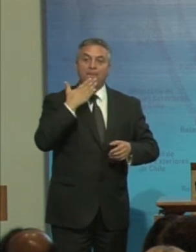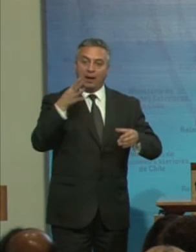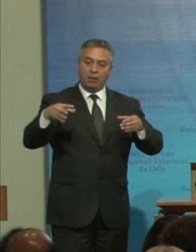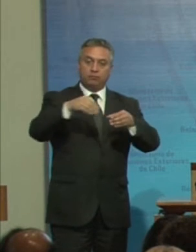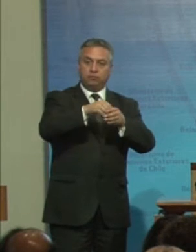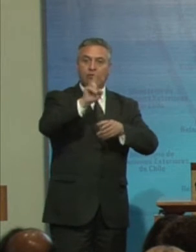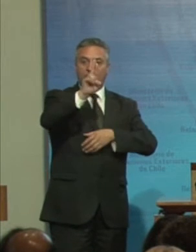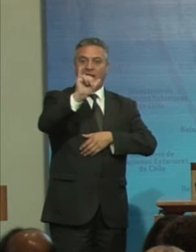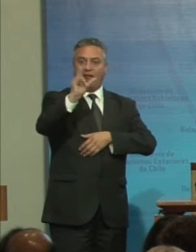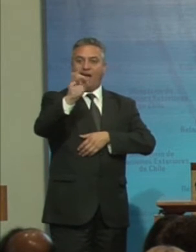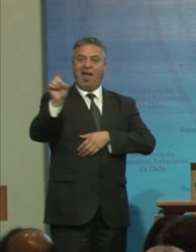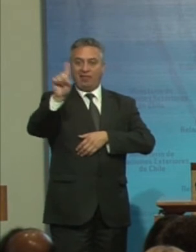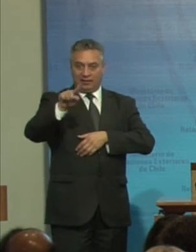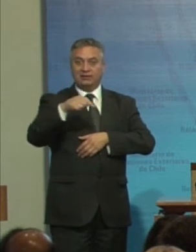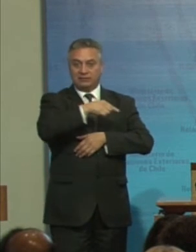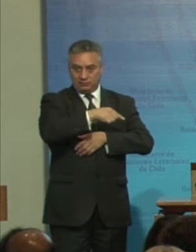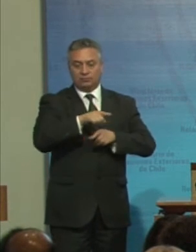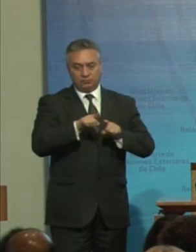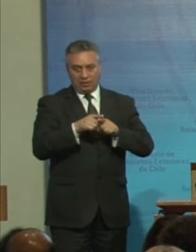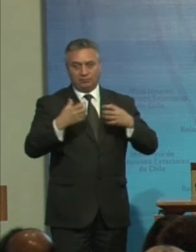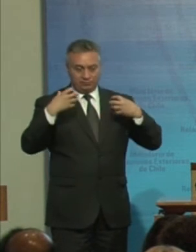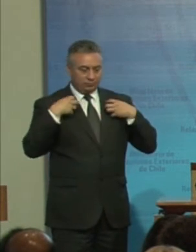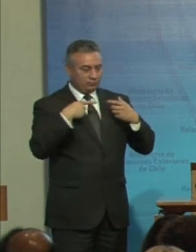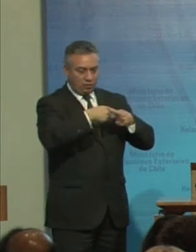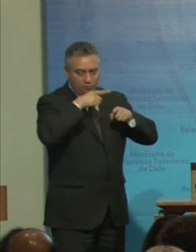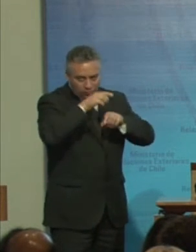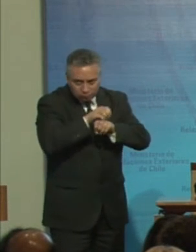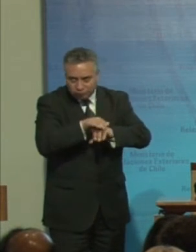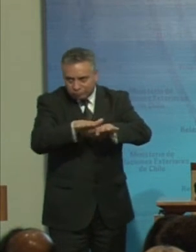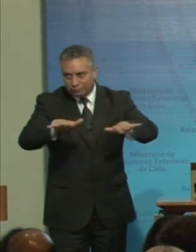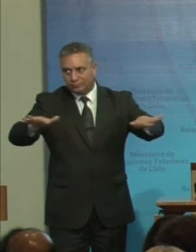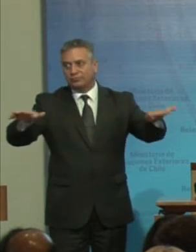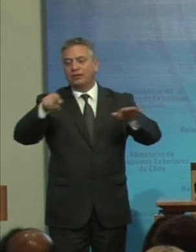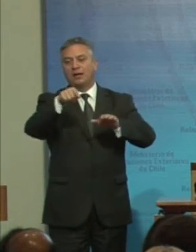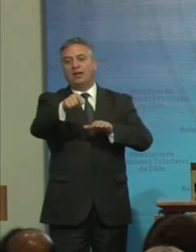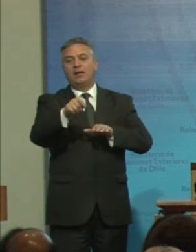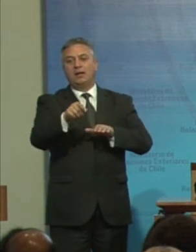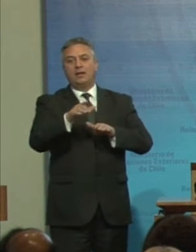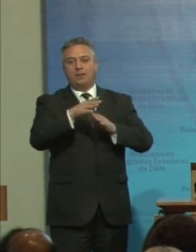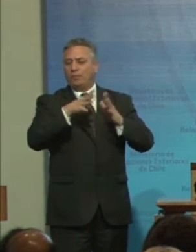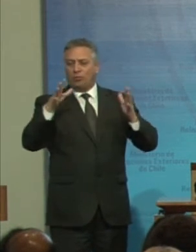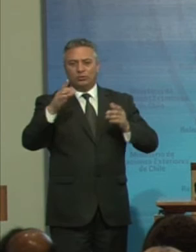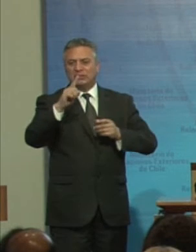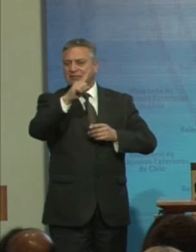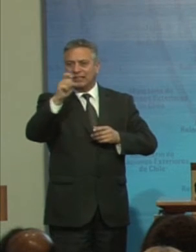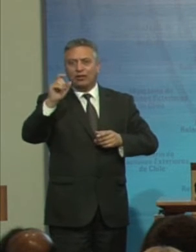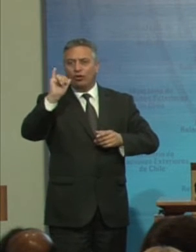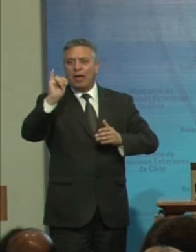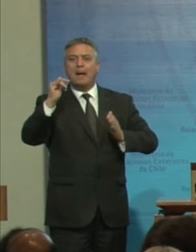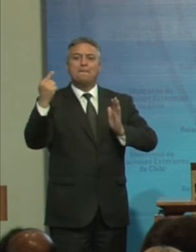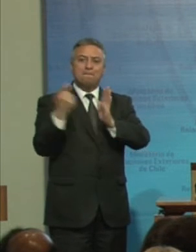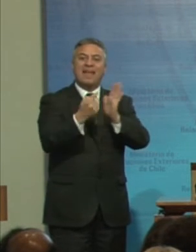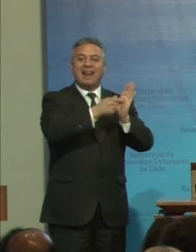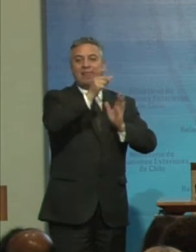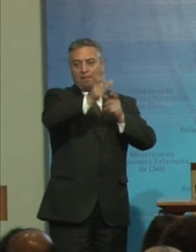Estado Dominicano En la perspectiva De la inclusión social De cientos De cientos miles De personas En el país Germano